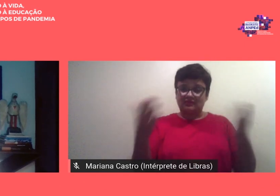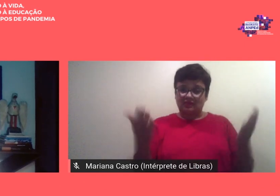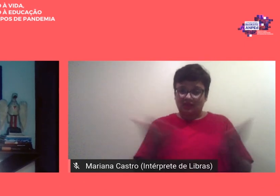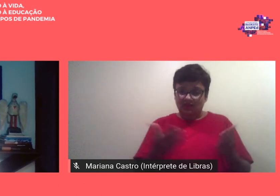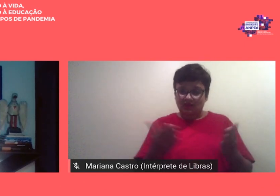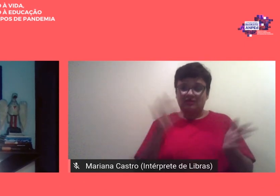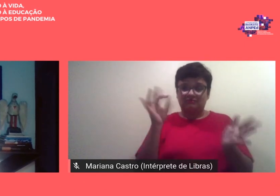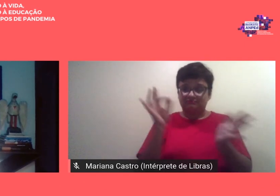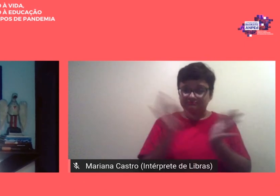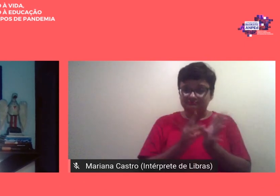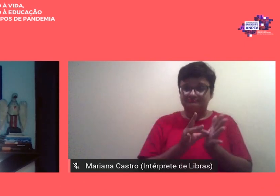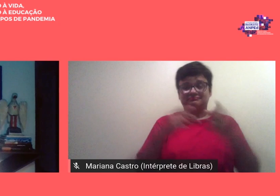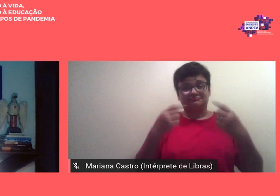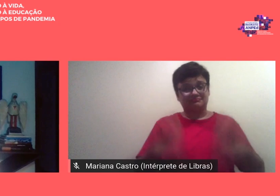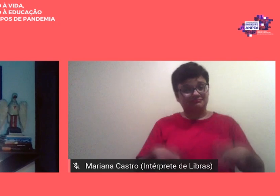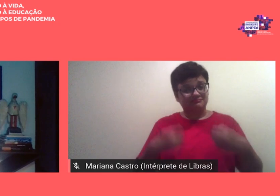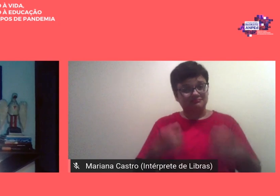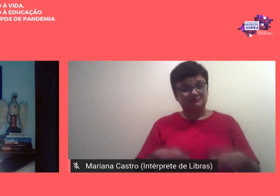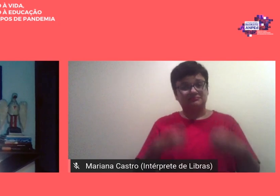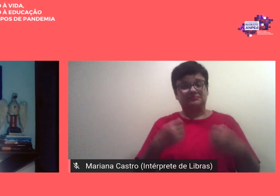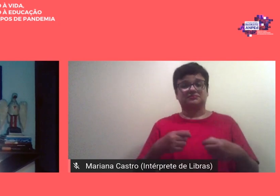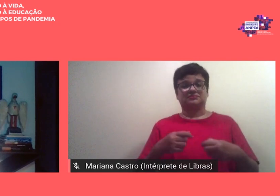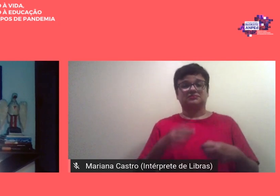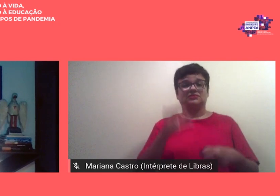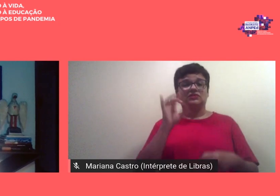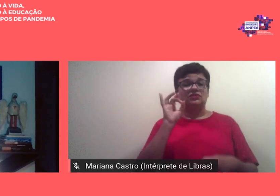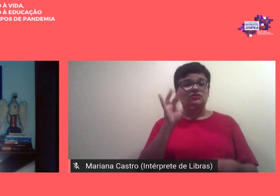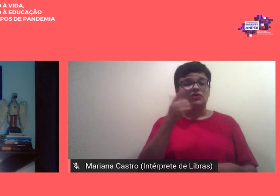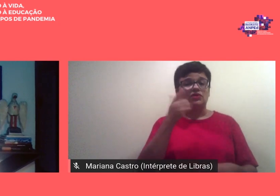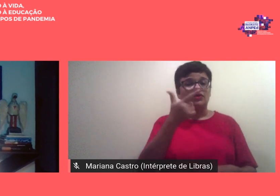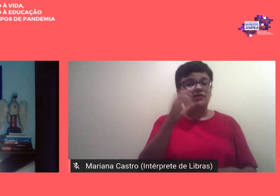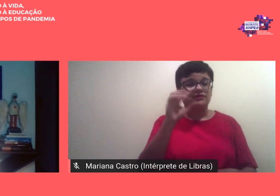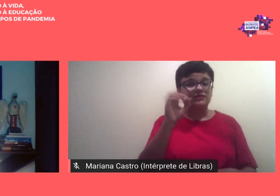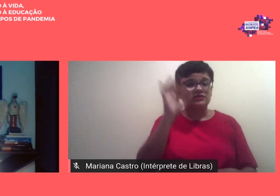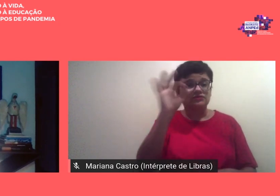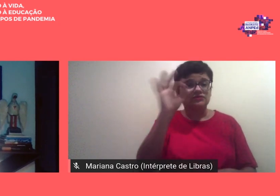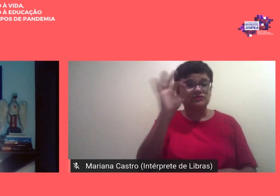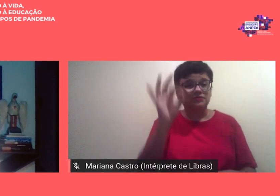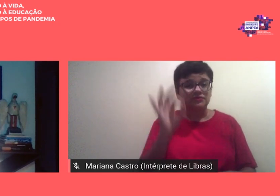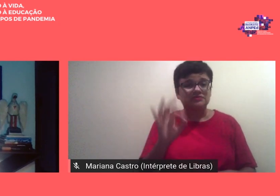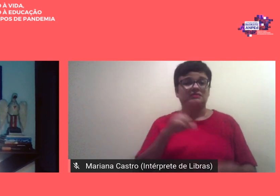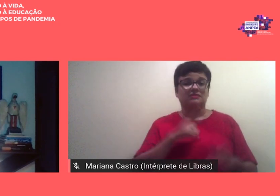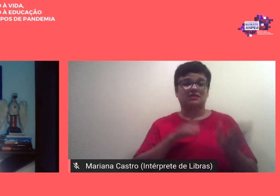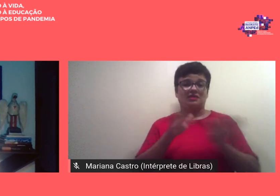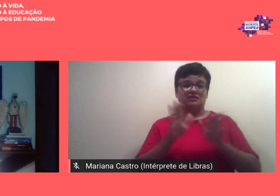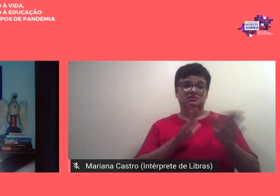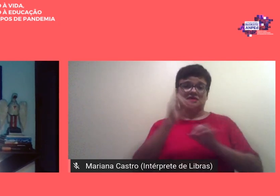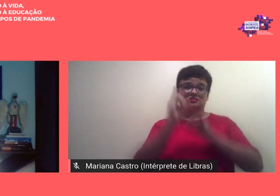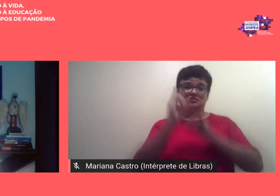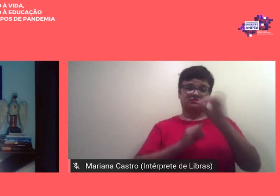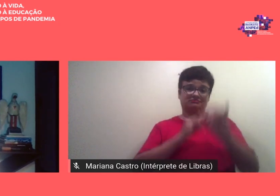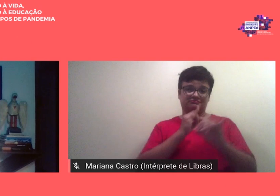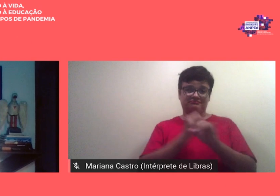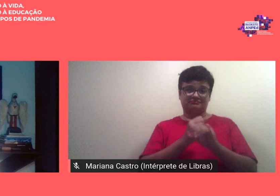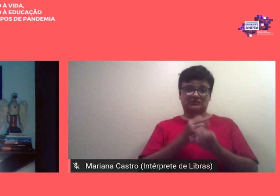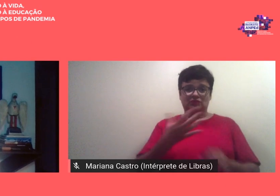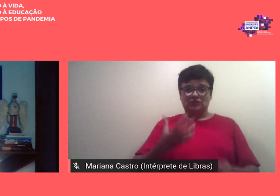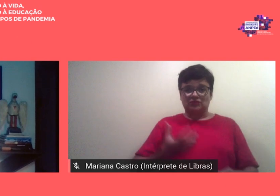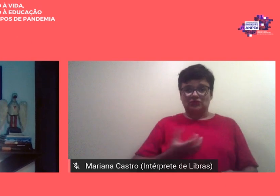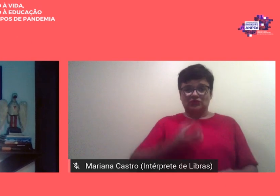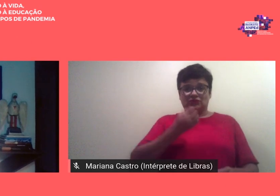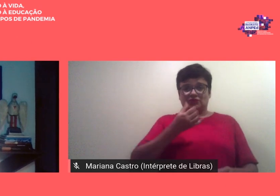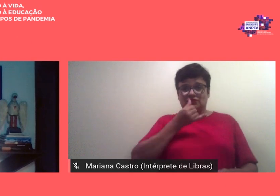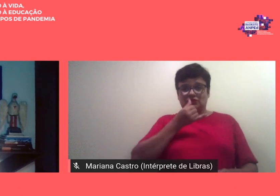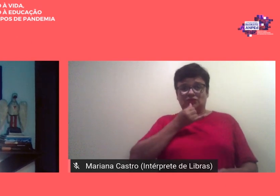real atestamos que apenas 20% tem acesso à internet o que impacta direta e